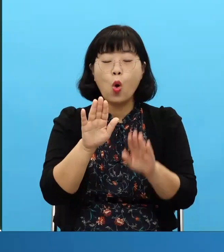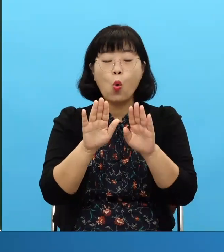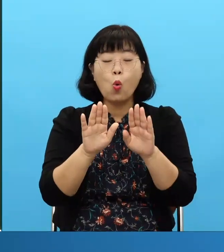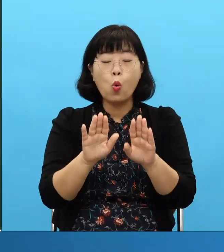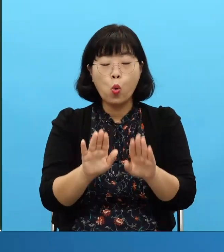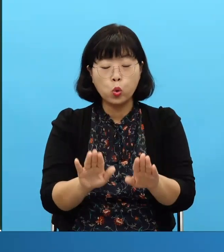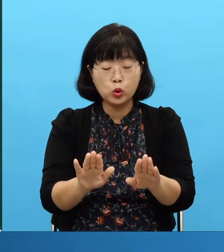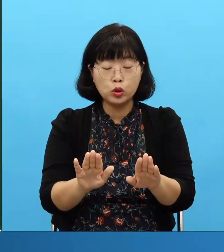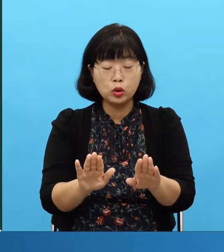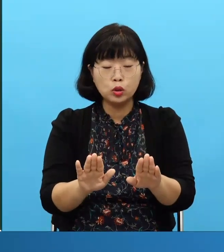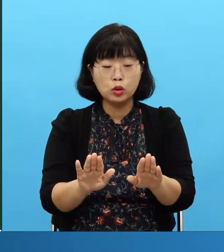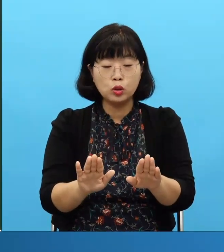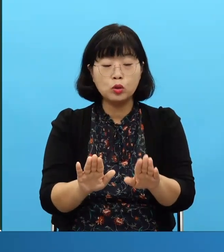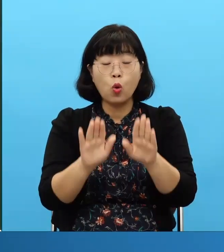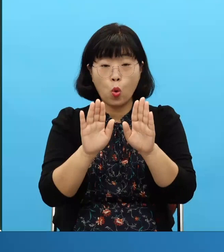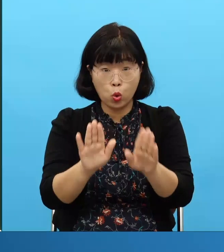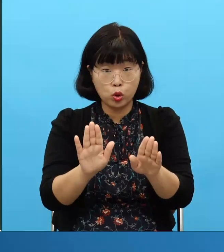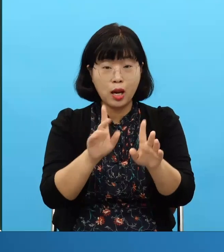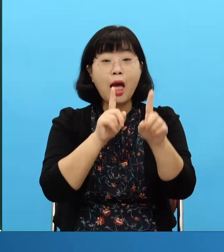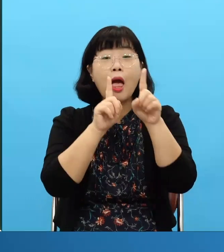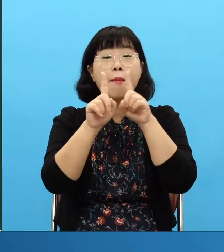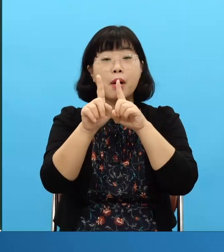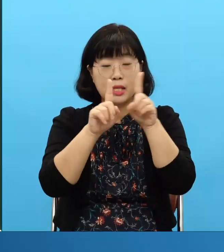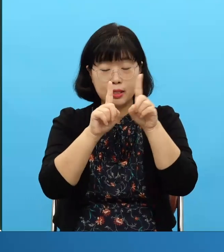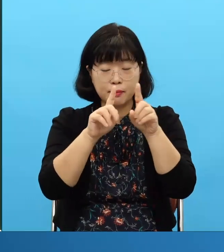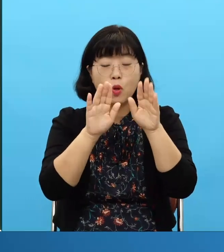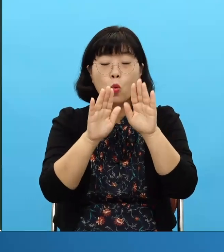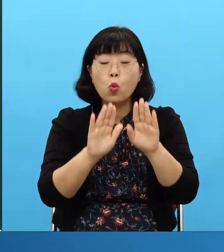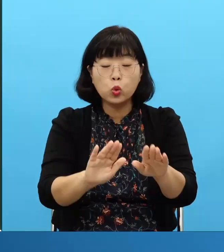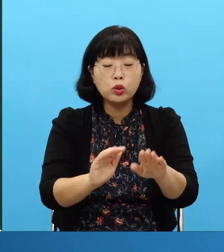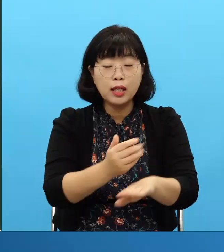el haber escuchado la voz de Dios quiere decir que ha tomado la corriente de hoy de manera correcta